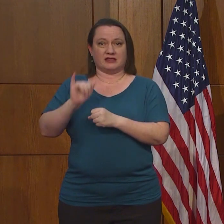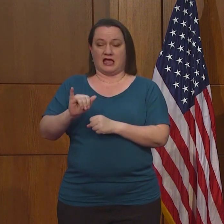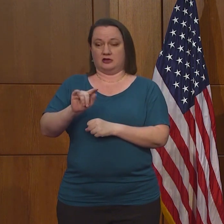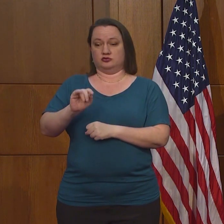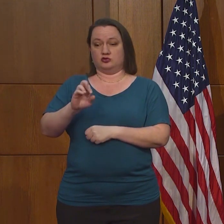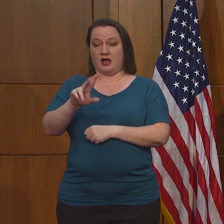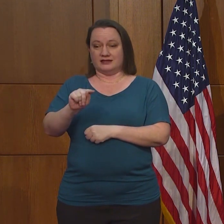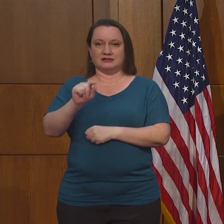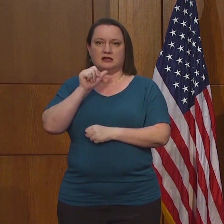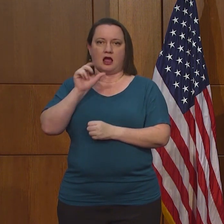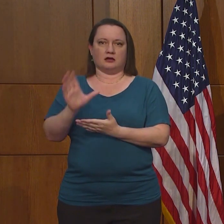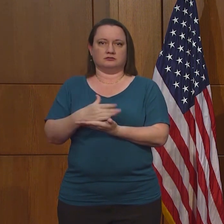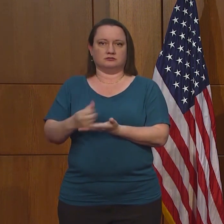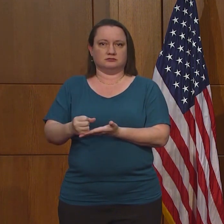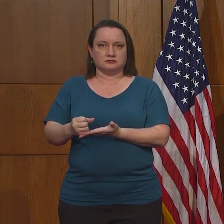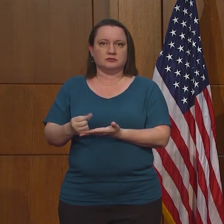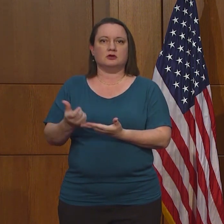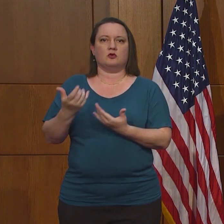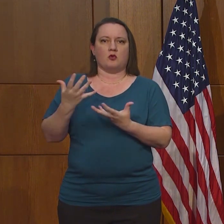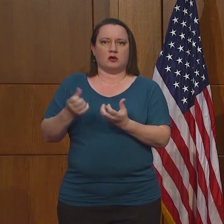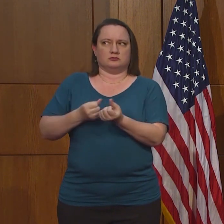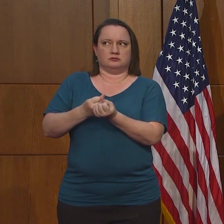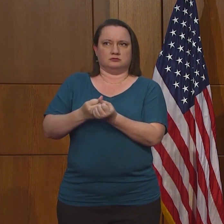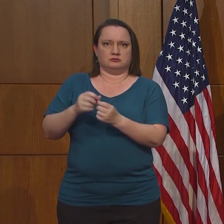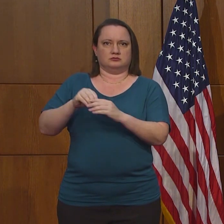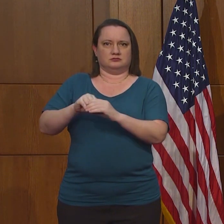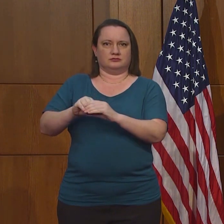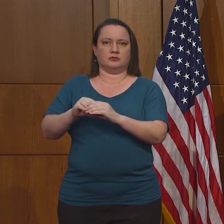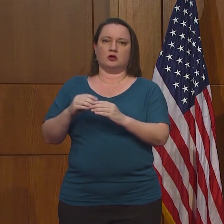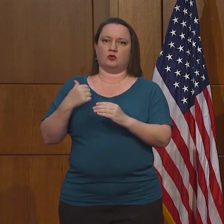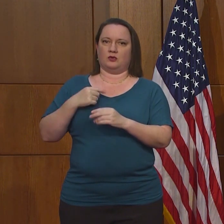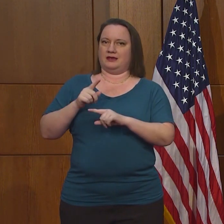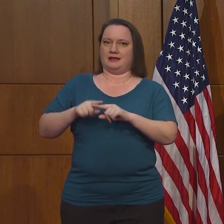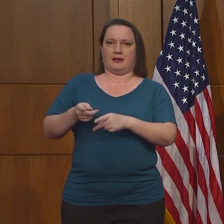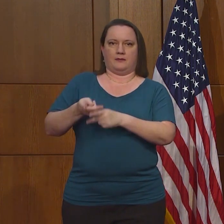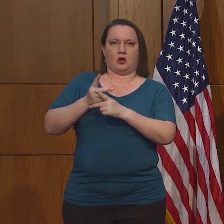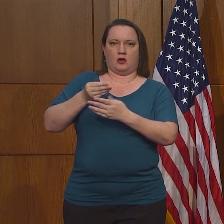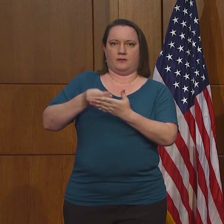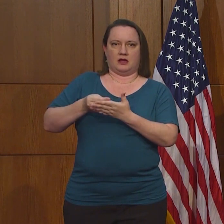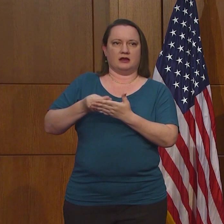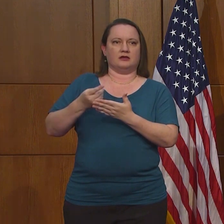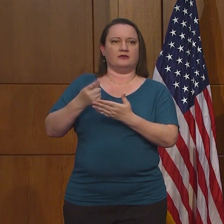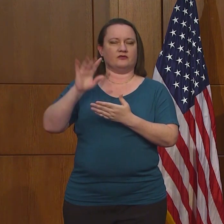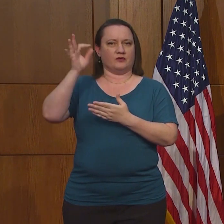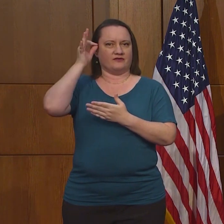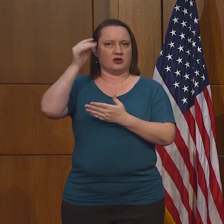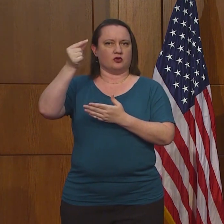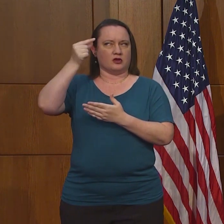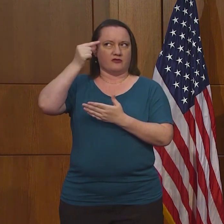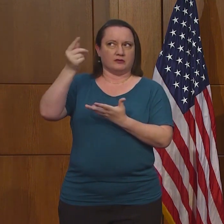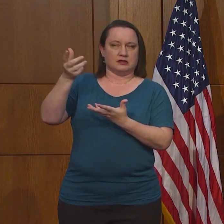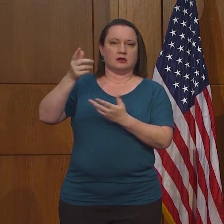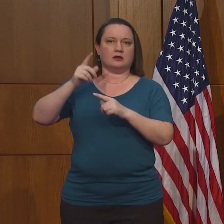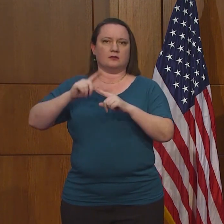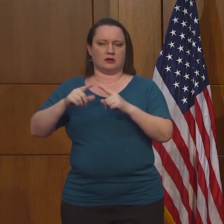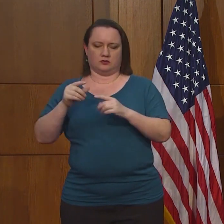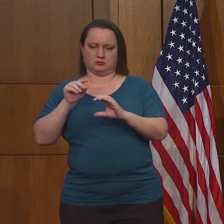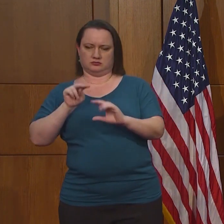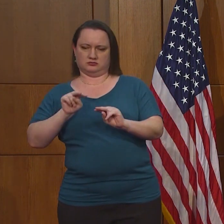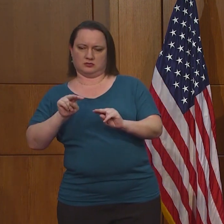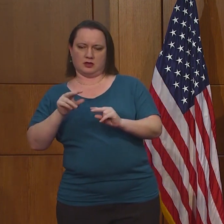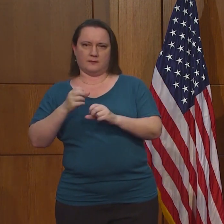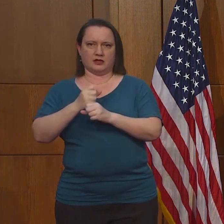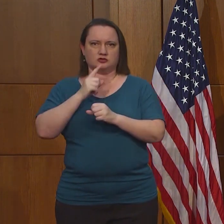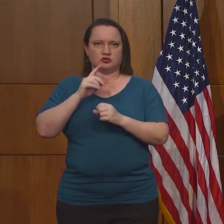para el desempleo nuevamente con más dinero. Pero todavía no hemos recibido dinero y tenemos que